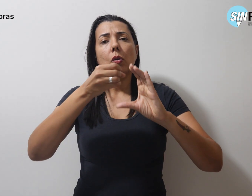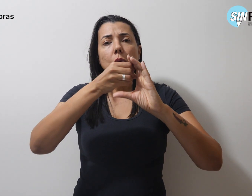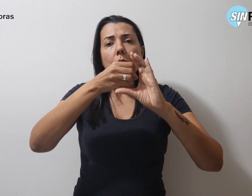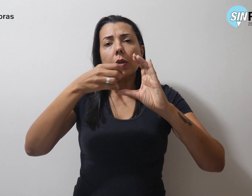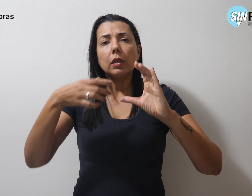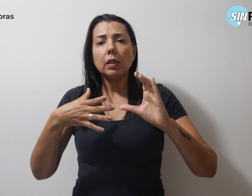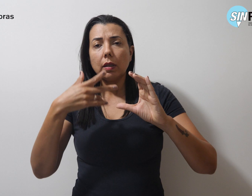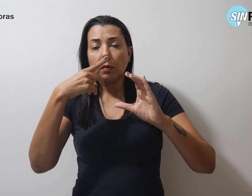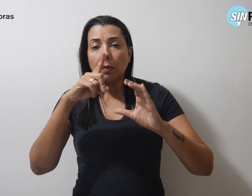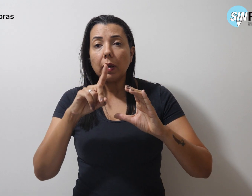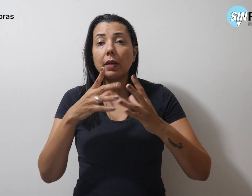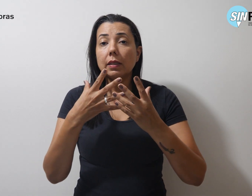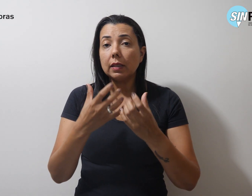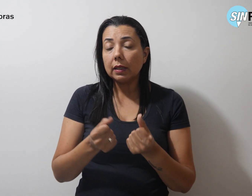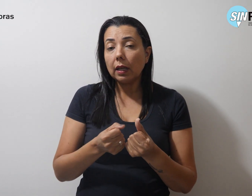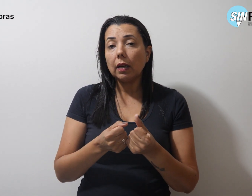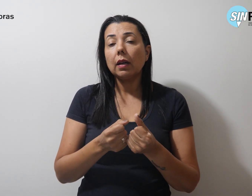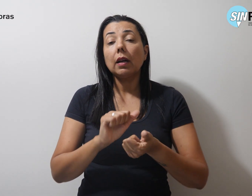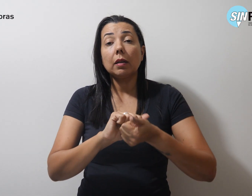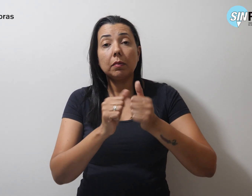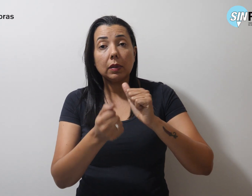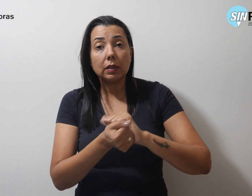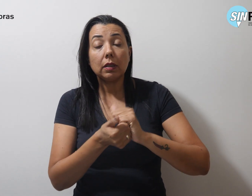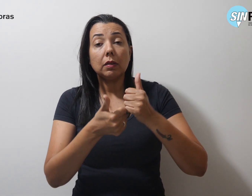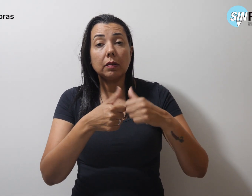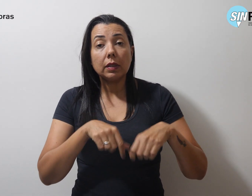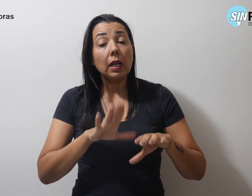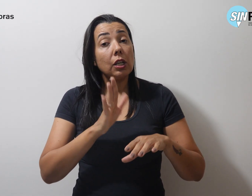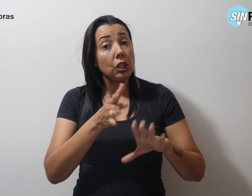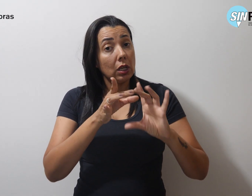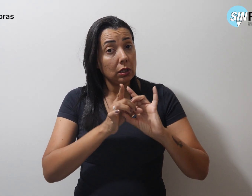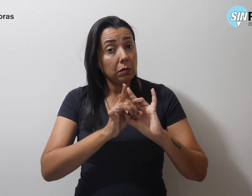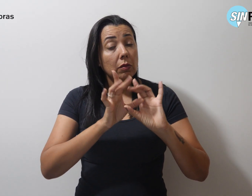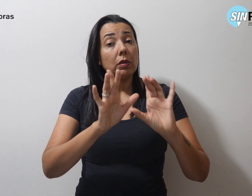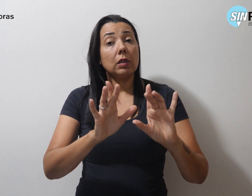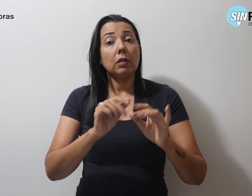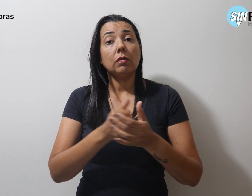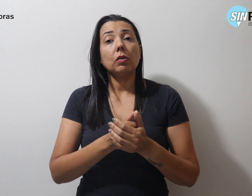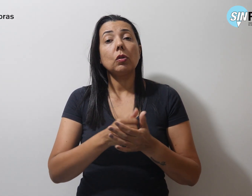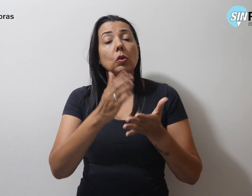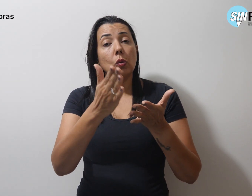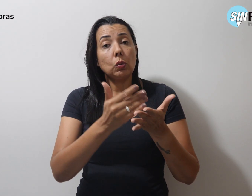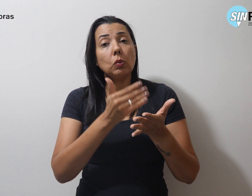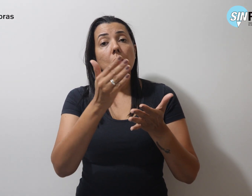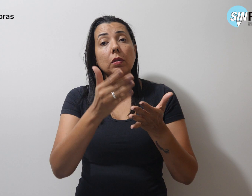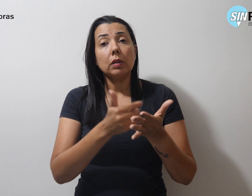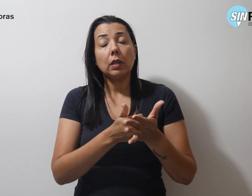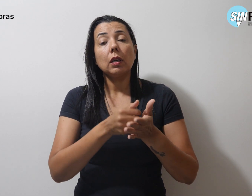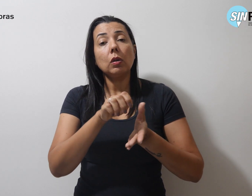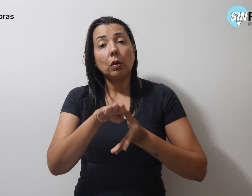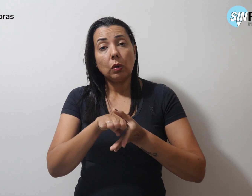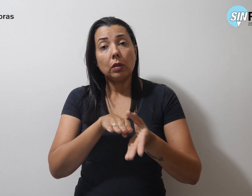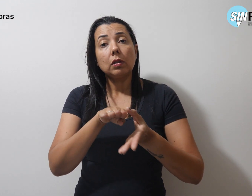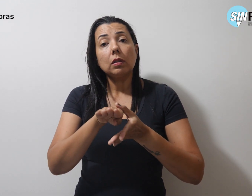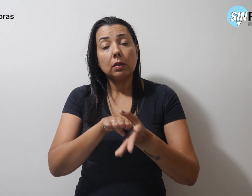para concessão de aptidão estão disponibilizadas no caderno de orientações para